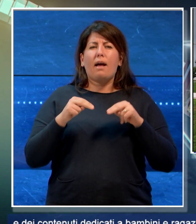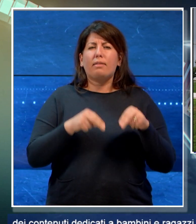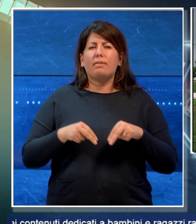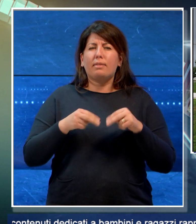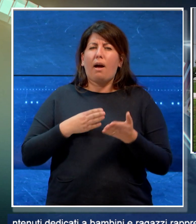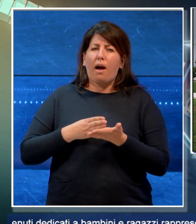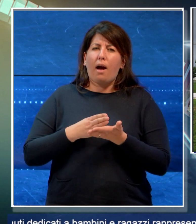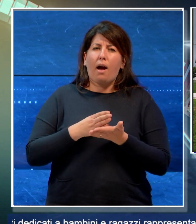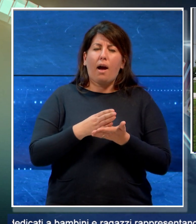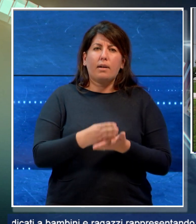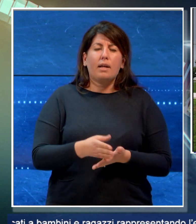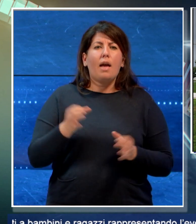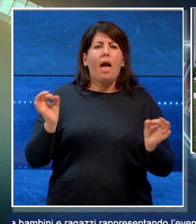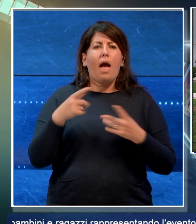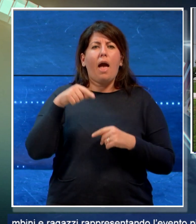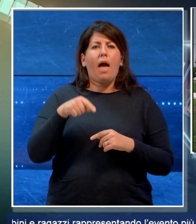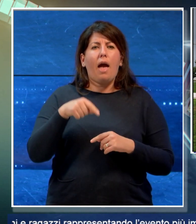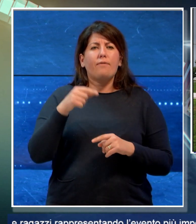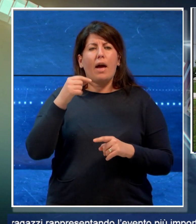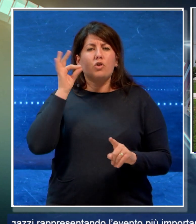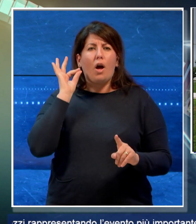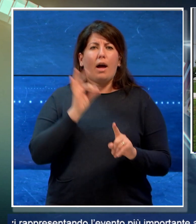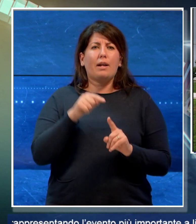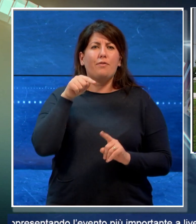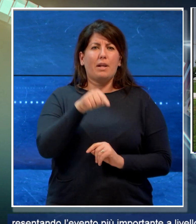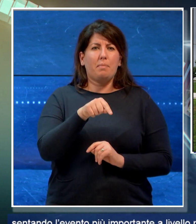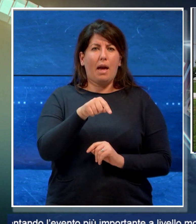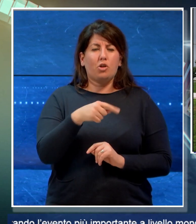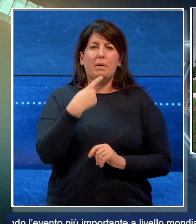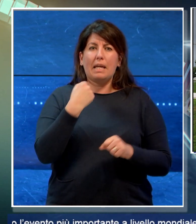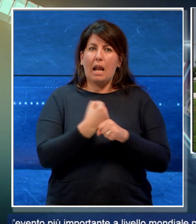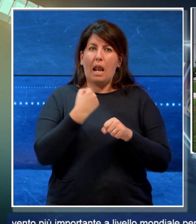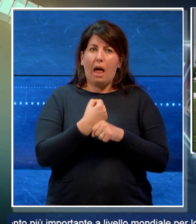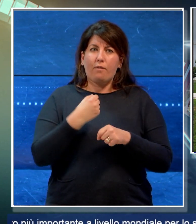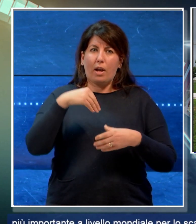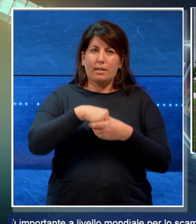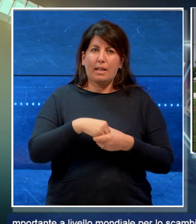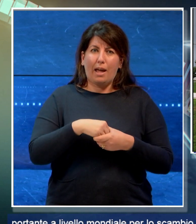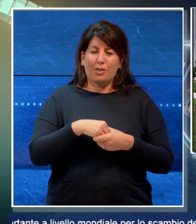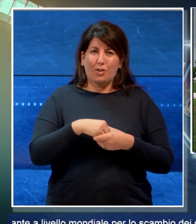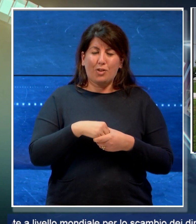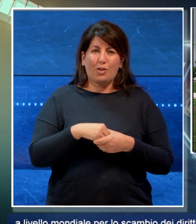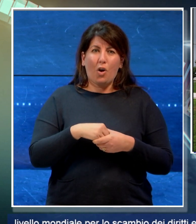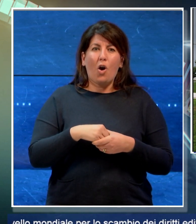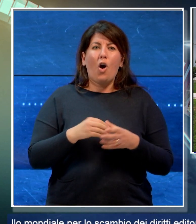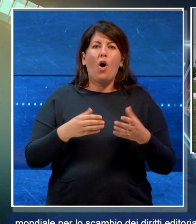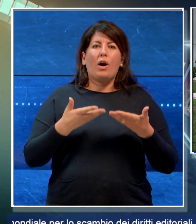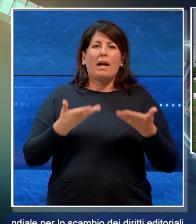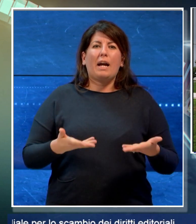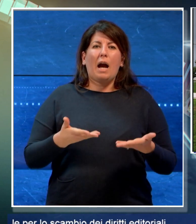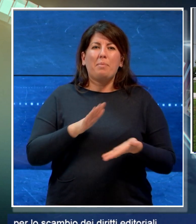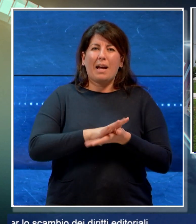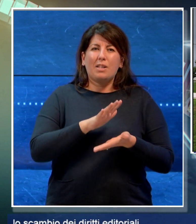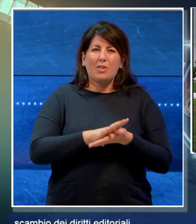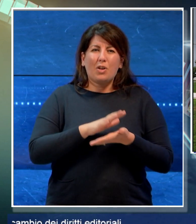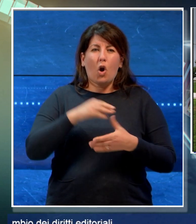riferimento per chi lavora nel campo dell'editoria e dei contenuti dedicati a bambini